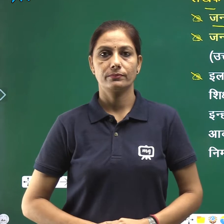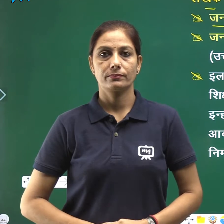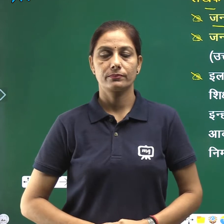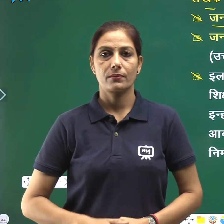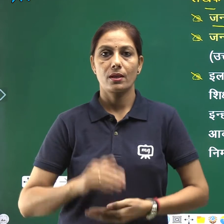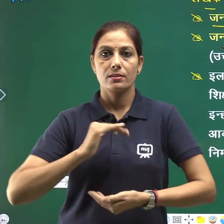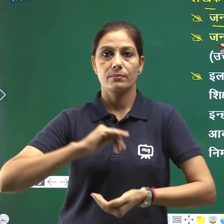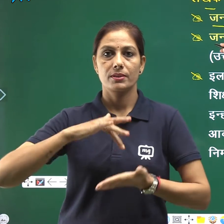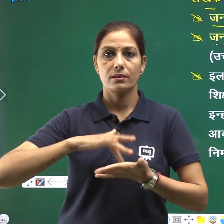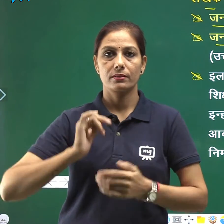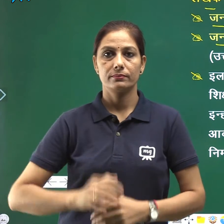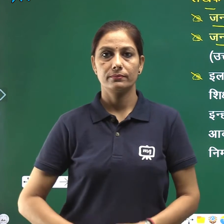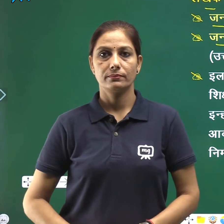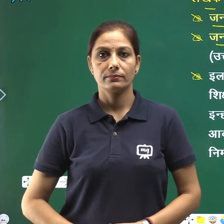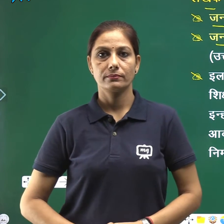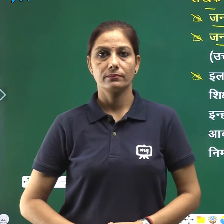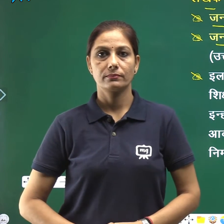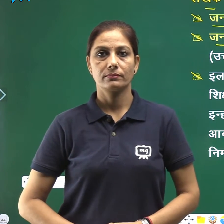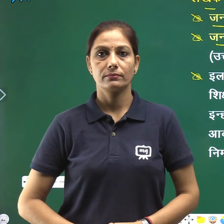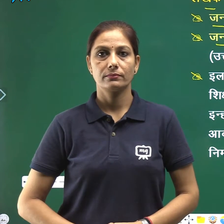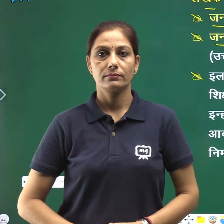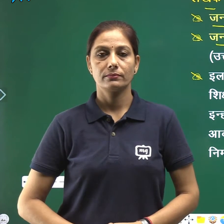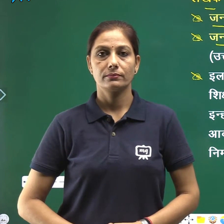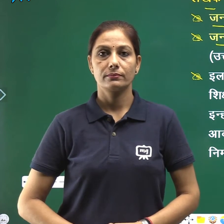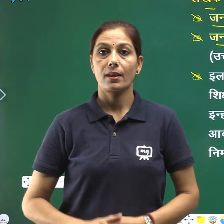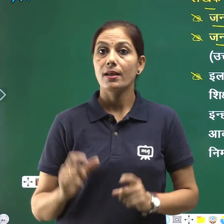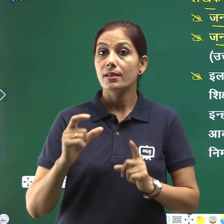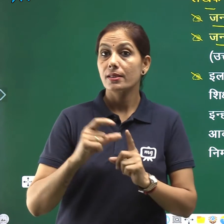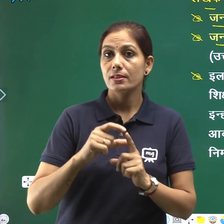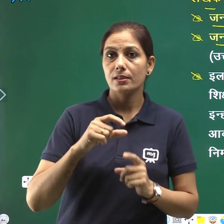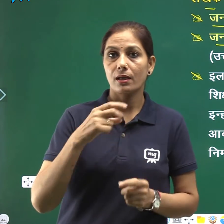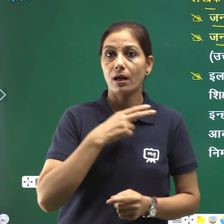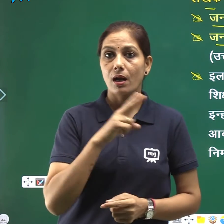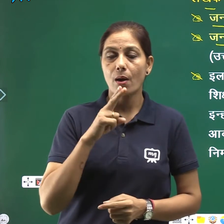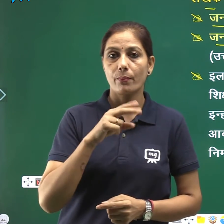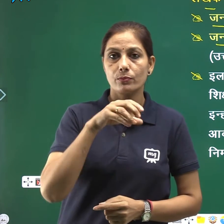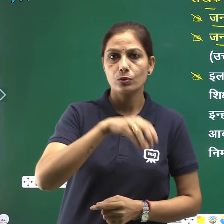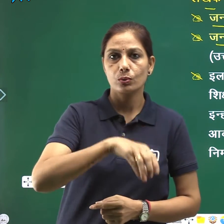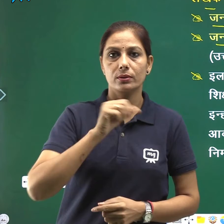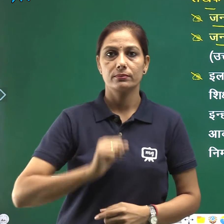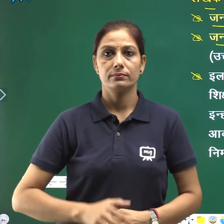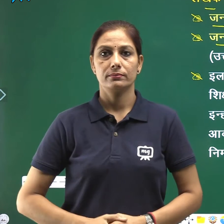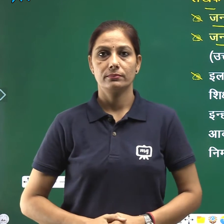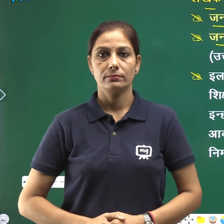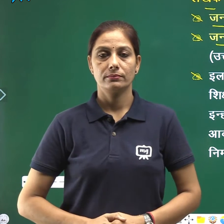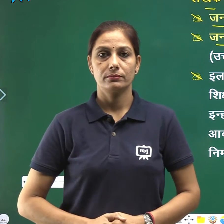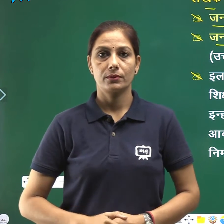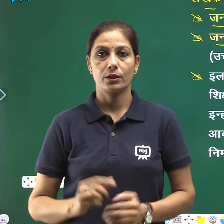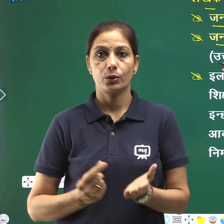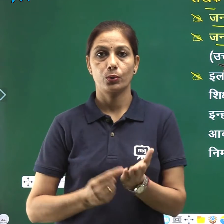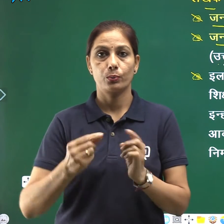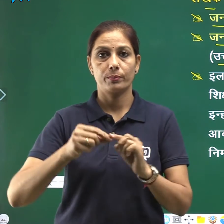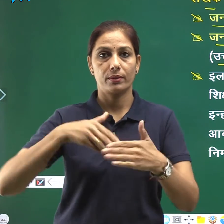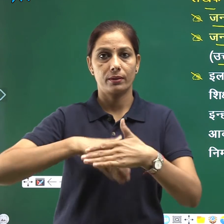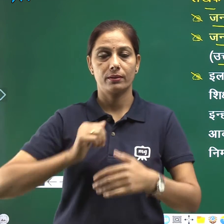जन्म स्थान बस्ती जिला है जो उत्तर प्रदेश